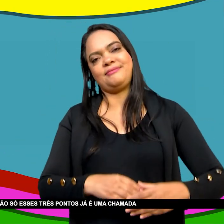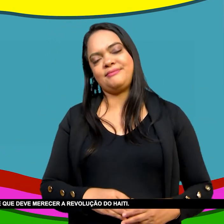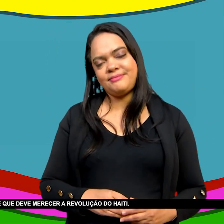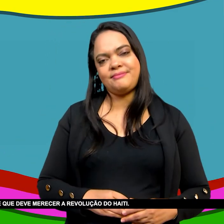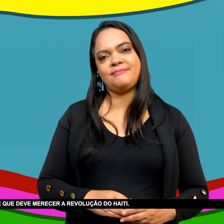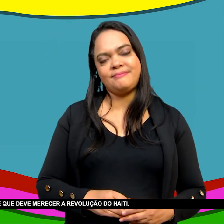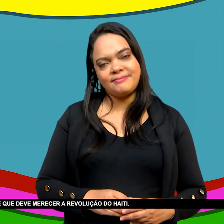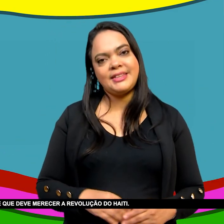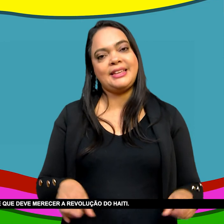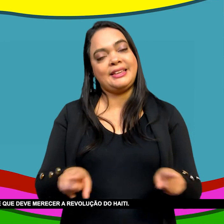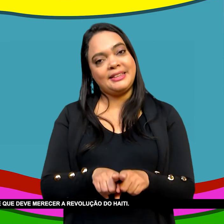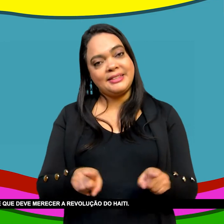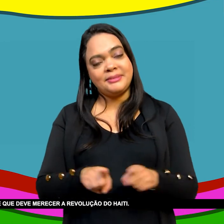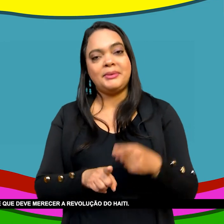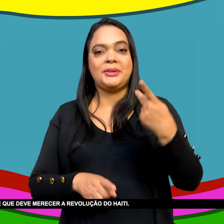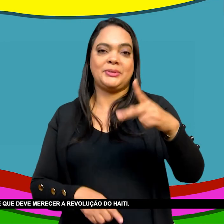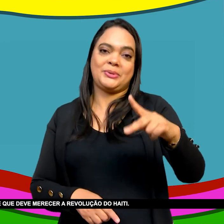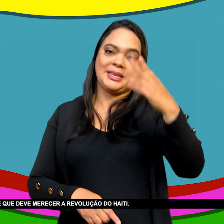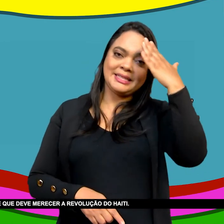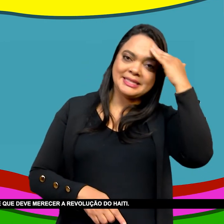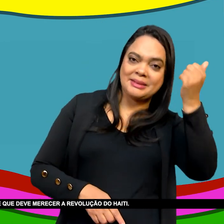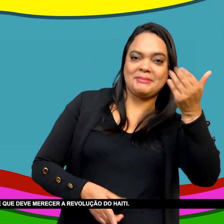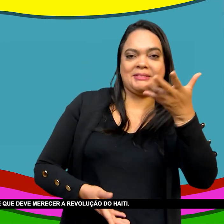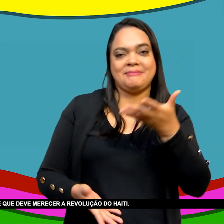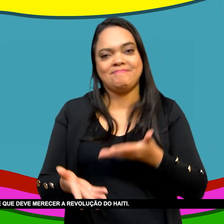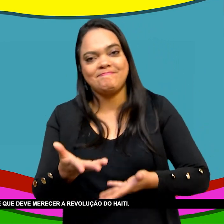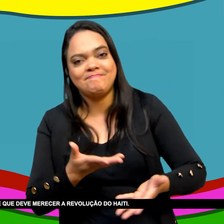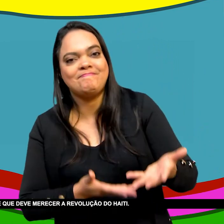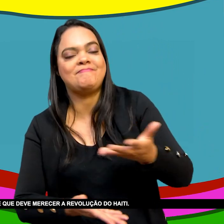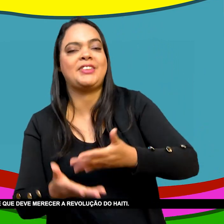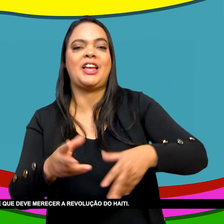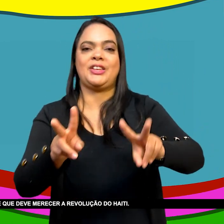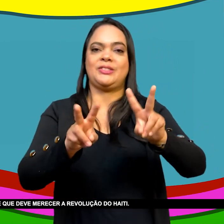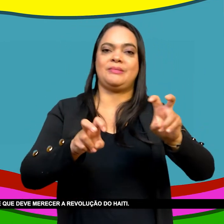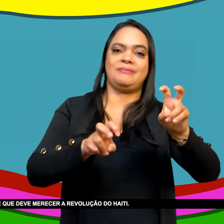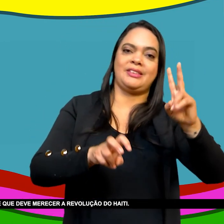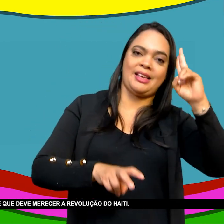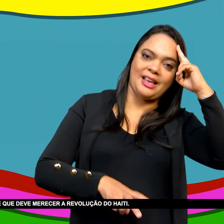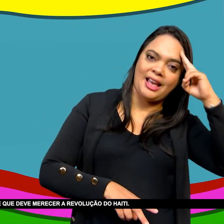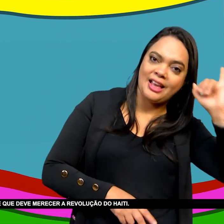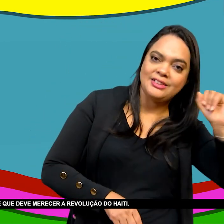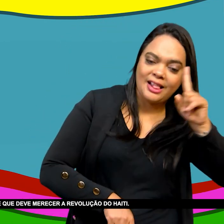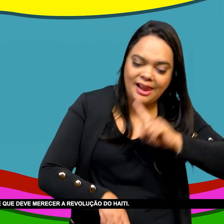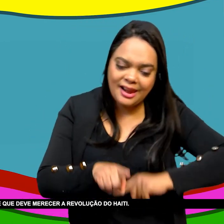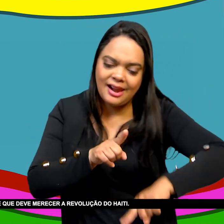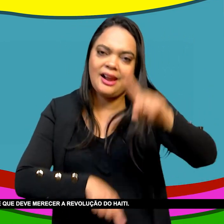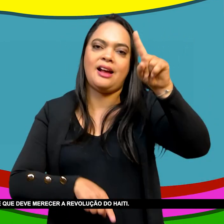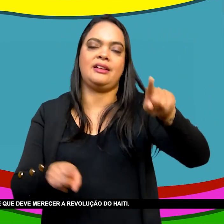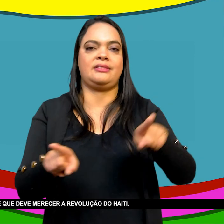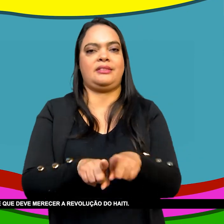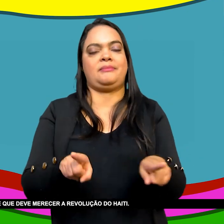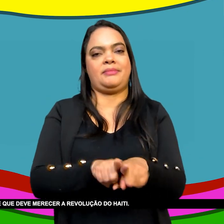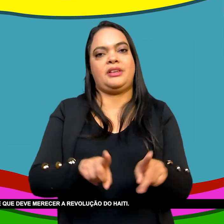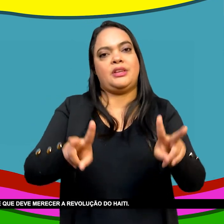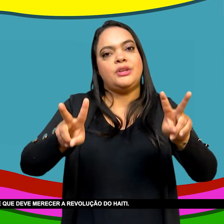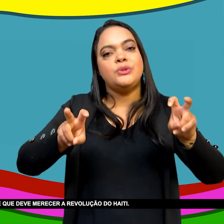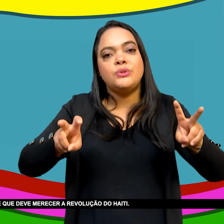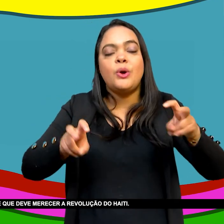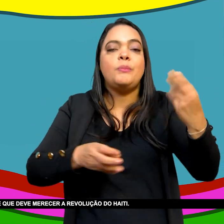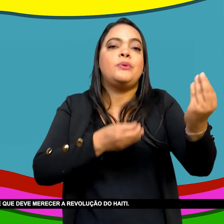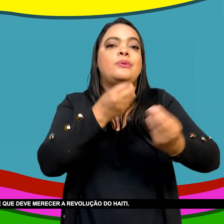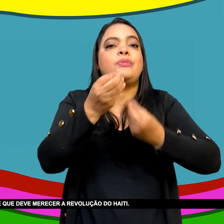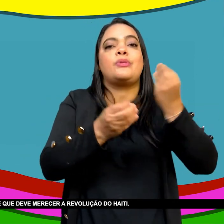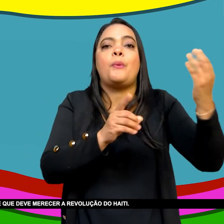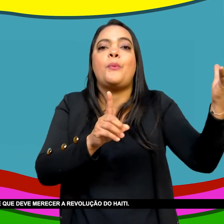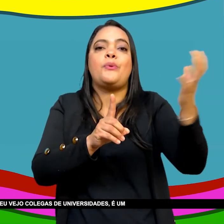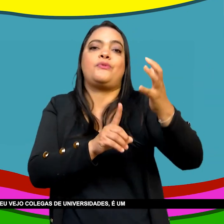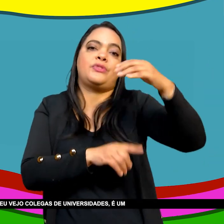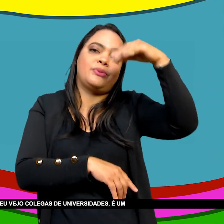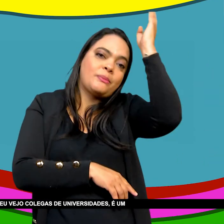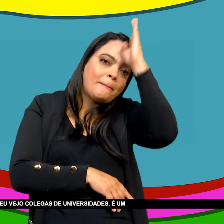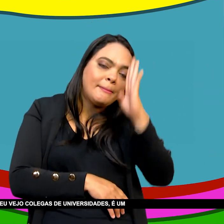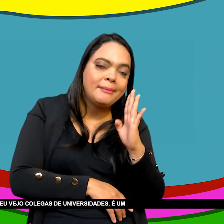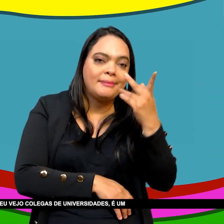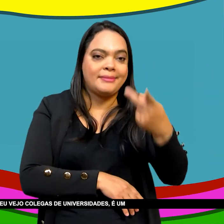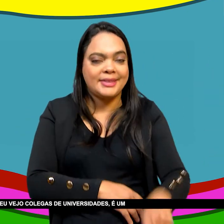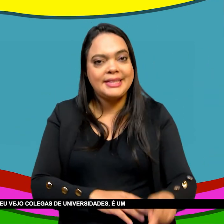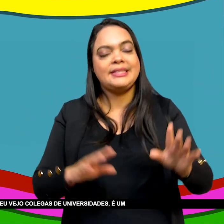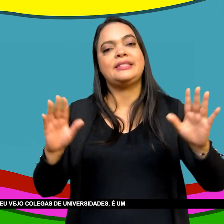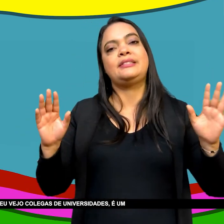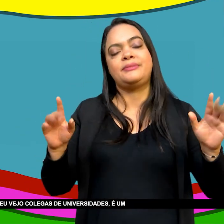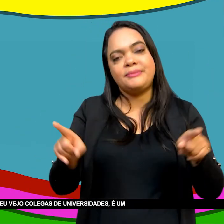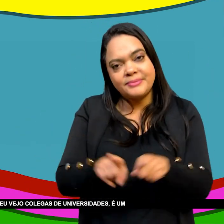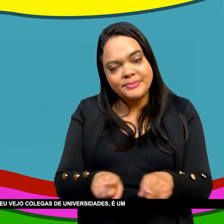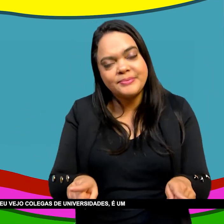uma